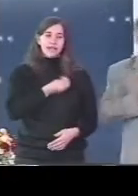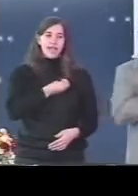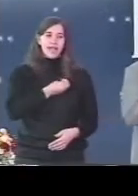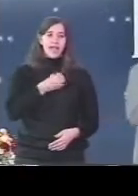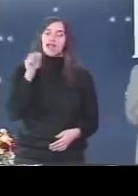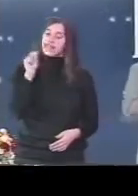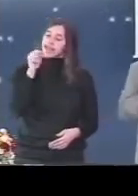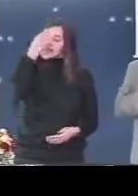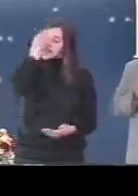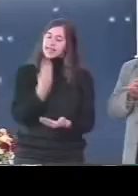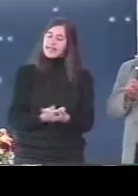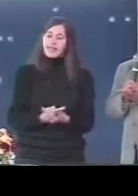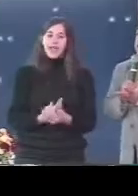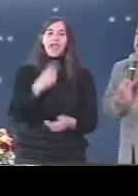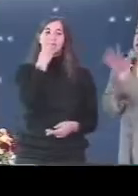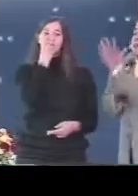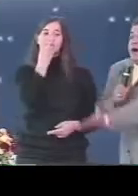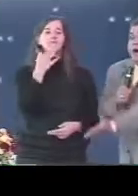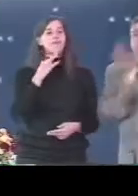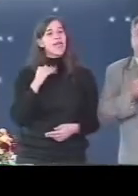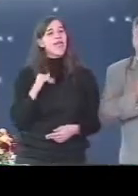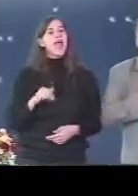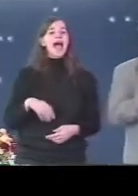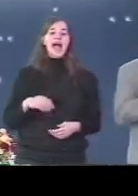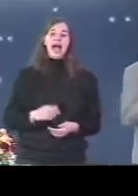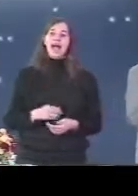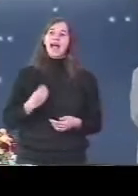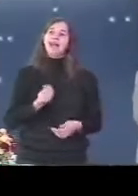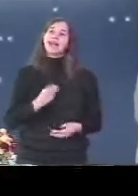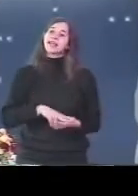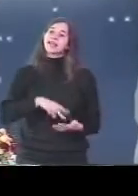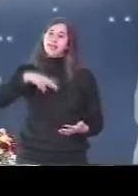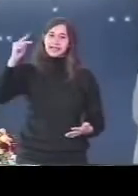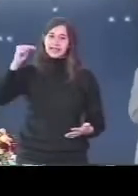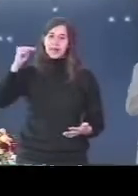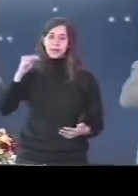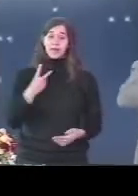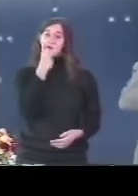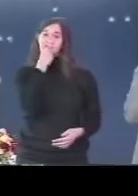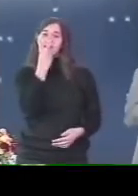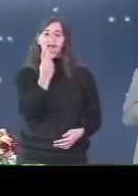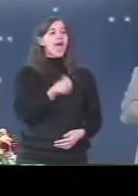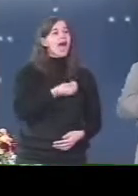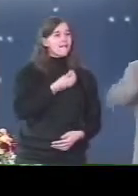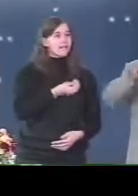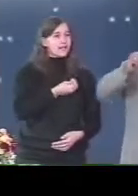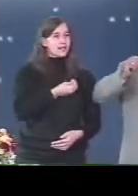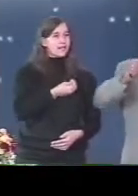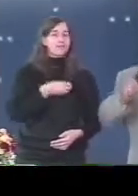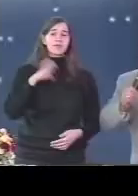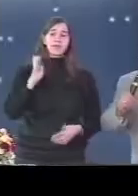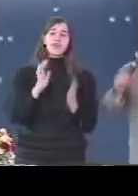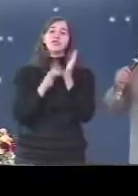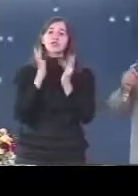Deus e isso precisa ser dito para mãe, para pai, para essas famílias que estão perdidas que estão